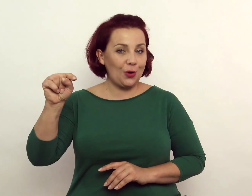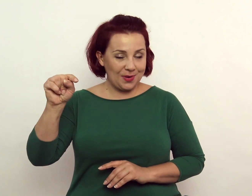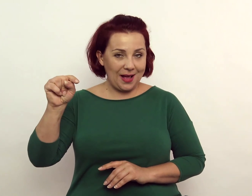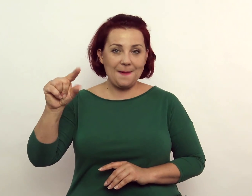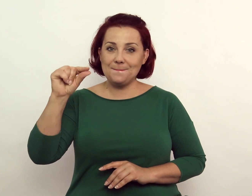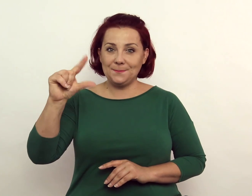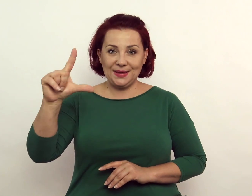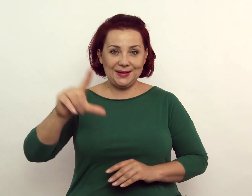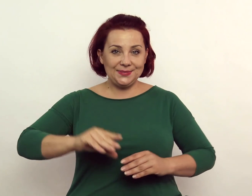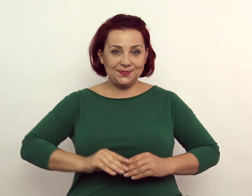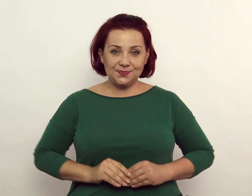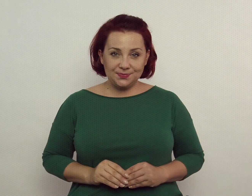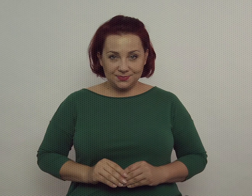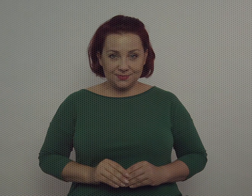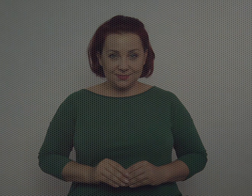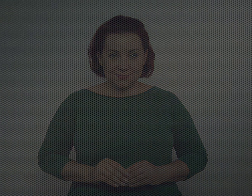.pl